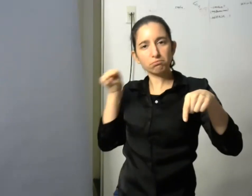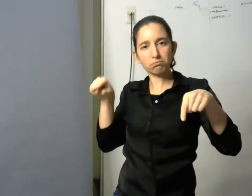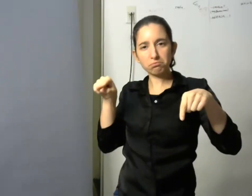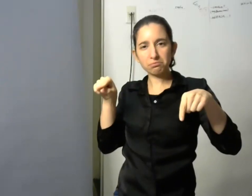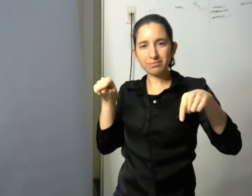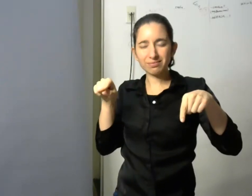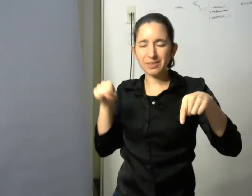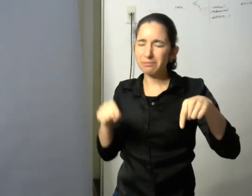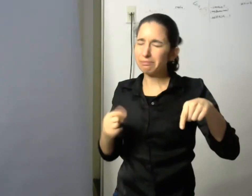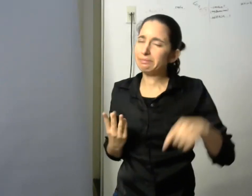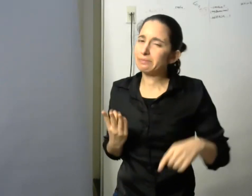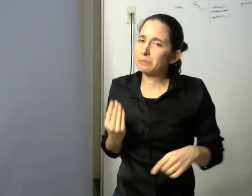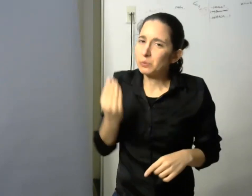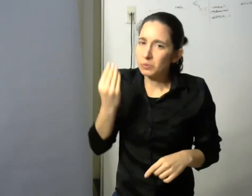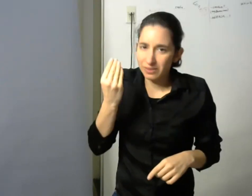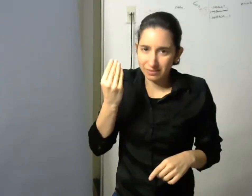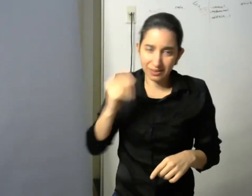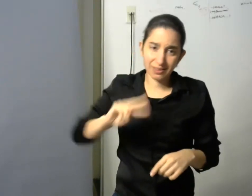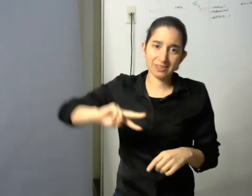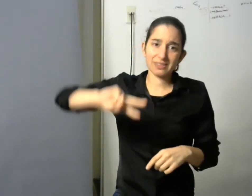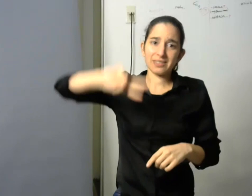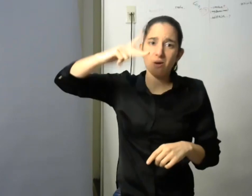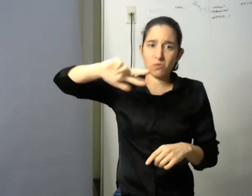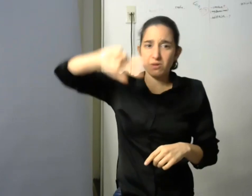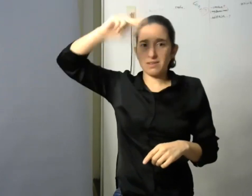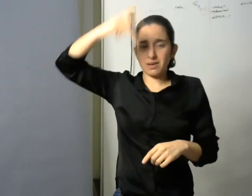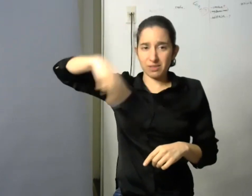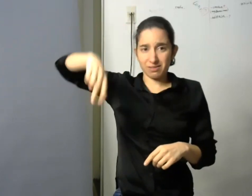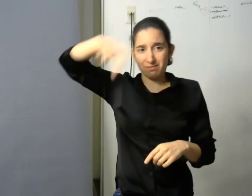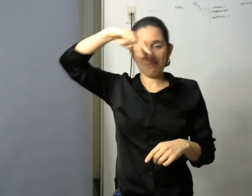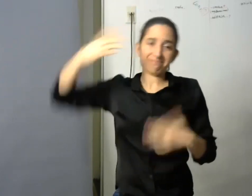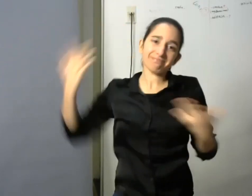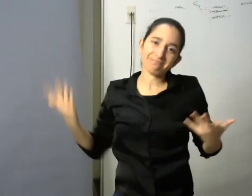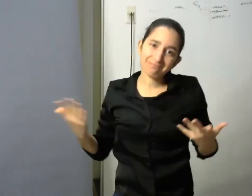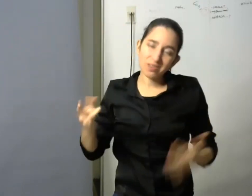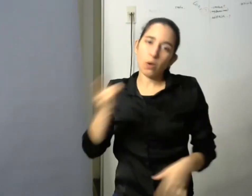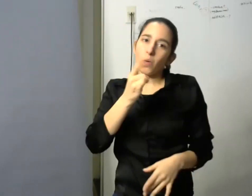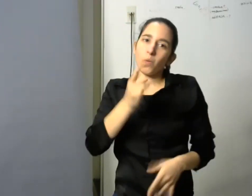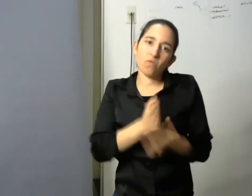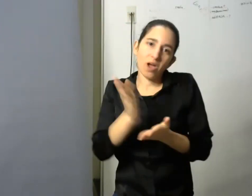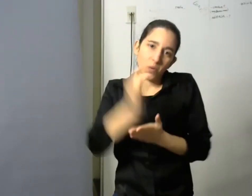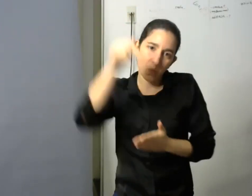acceder al segundo o al tercer piso porque nuestra facultad ex fábrica de cigarrillos